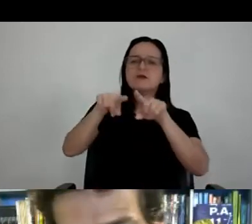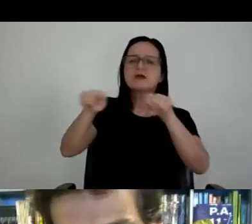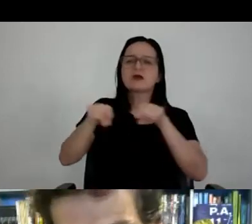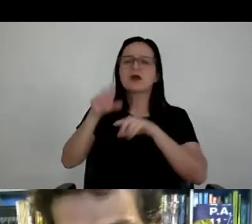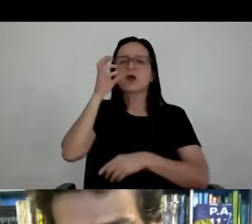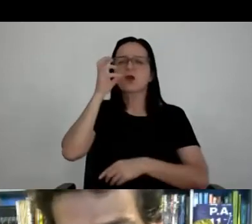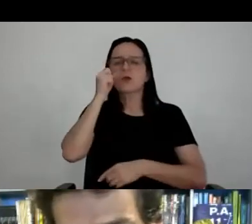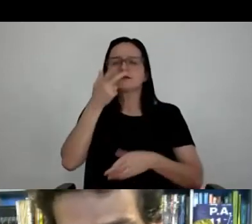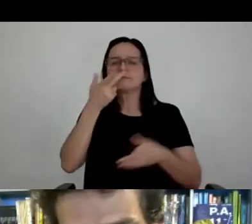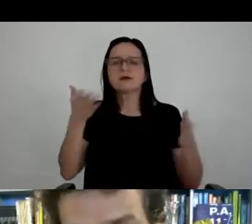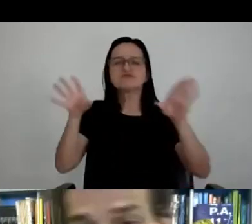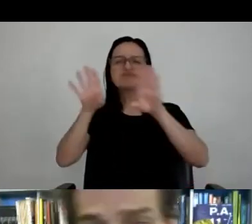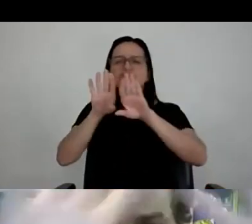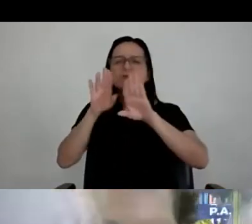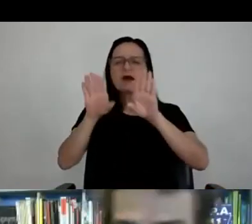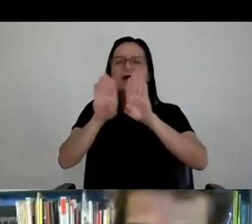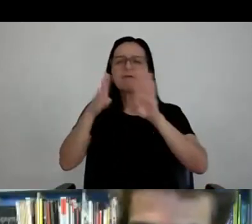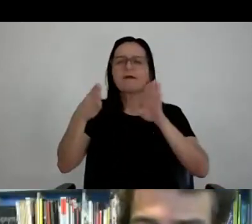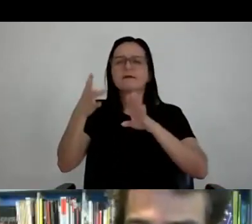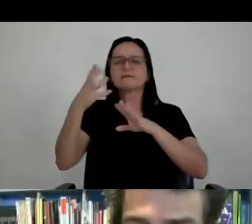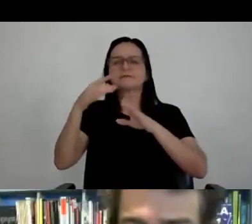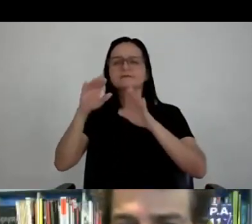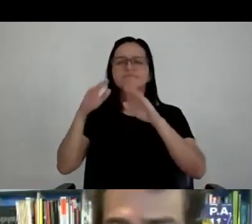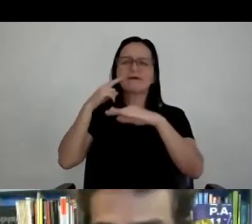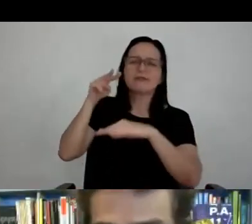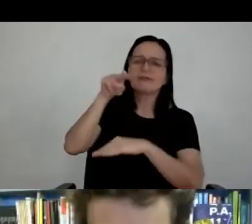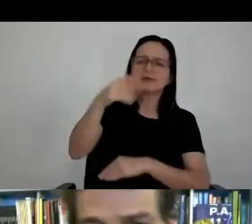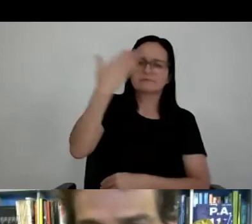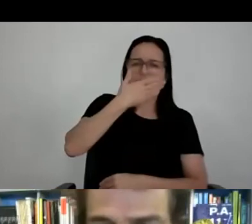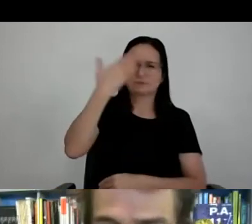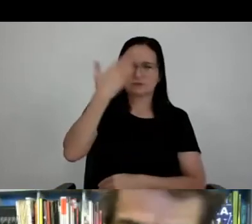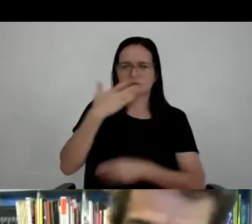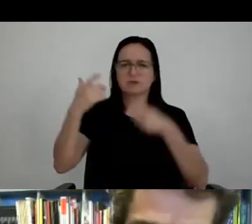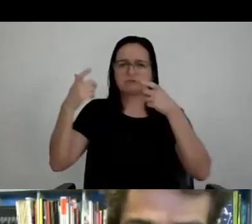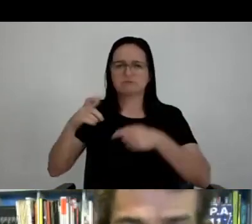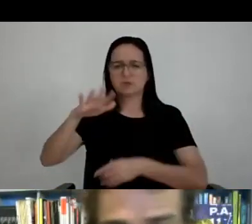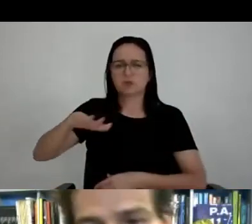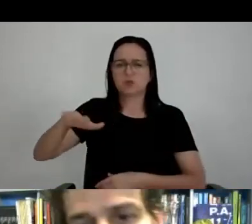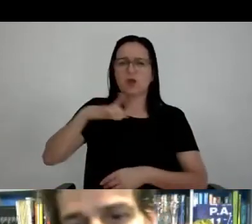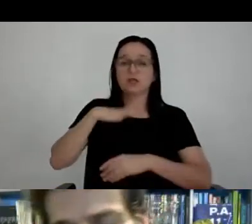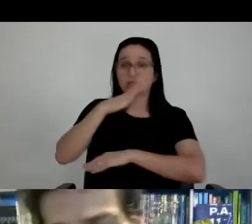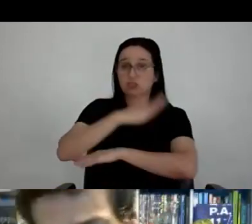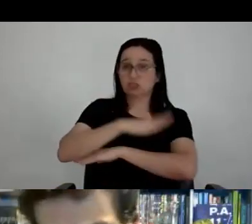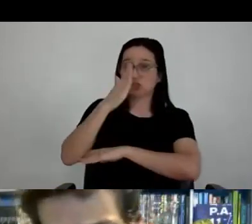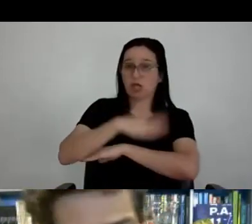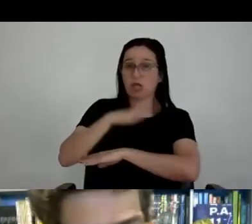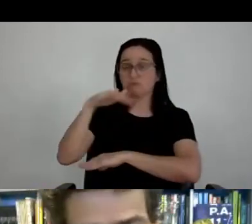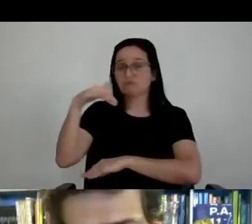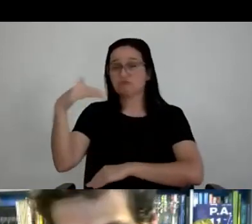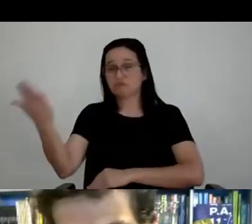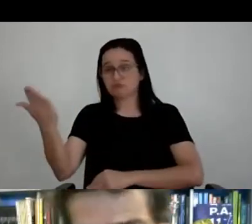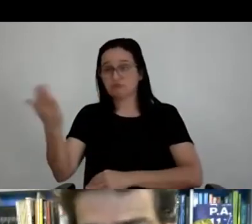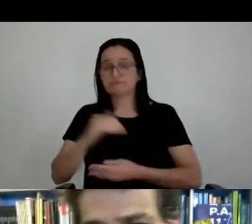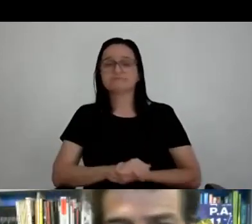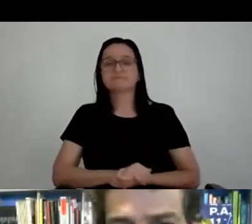forma de preservar a intimidade interna daquelas suítes, daqueles quartos. Eles tinham janela para o outro lado e tinham janela para o lado do estacionamento.